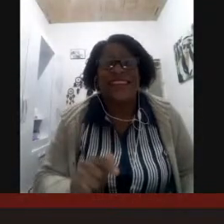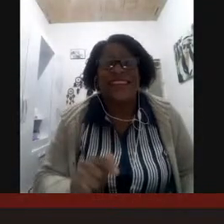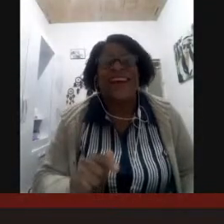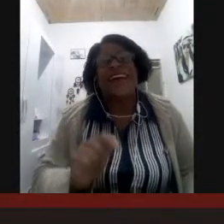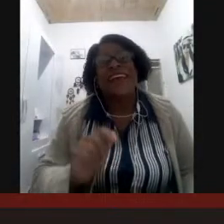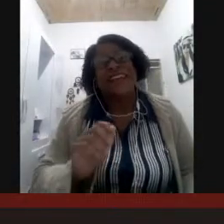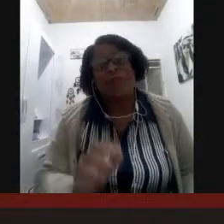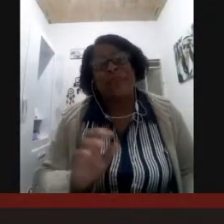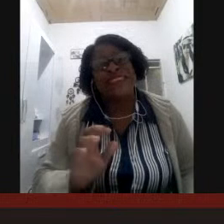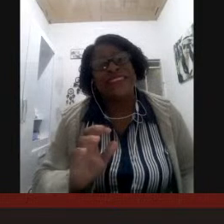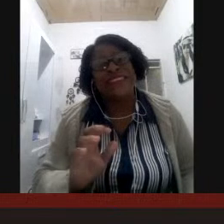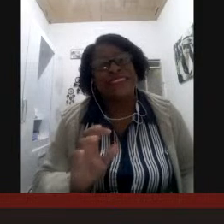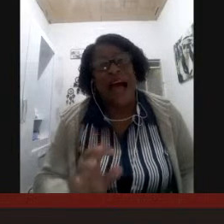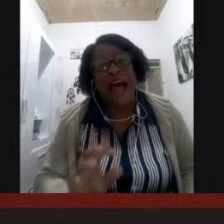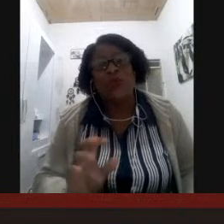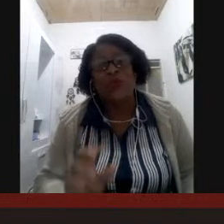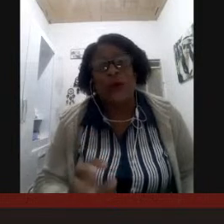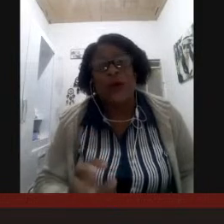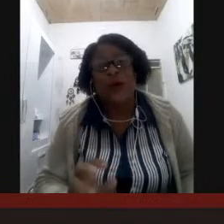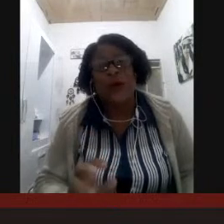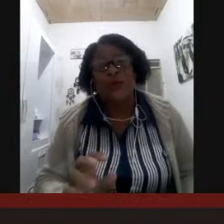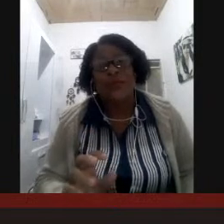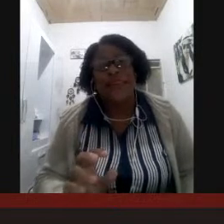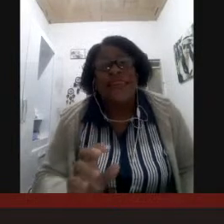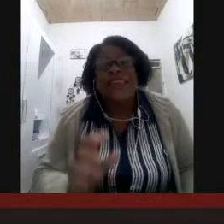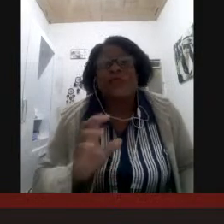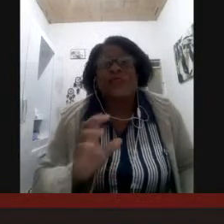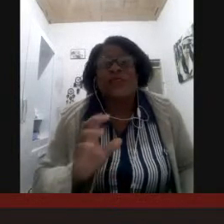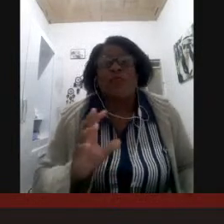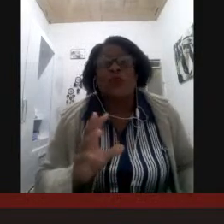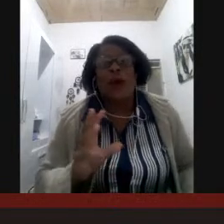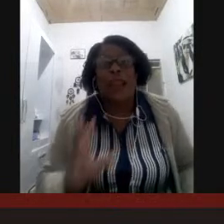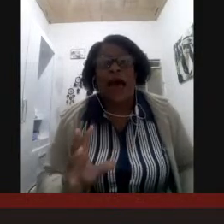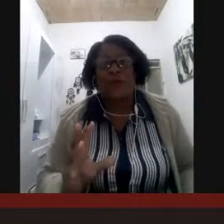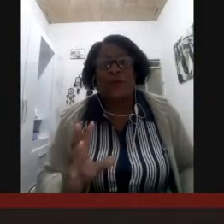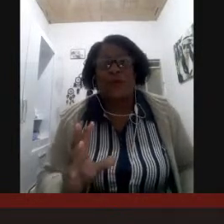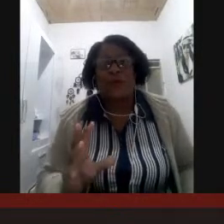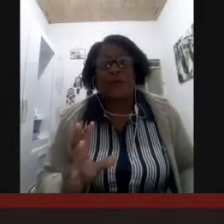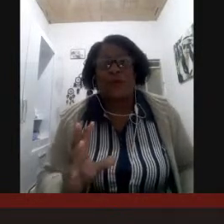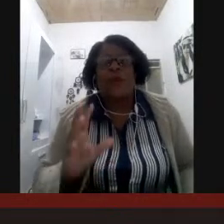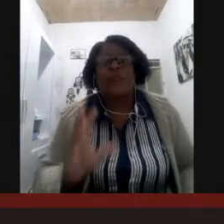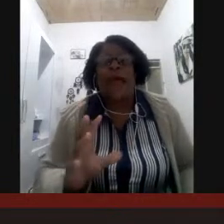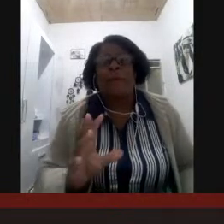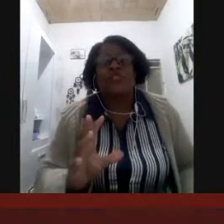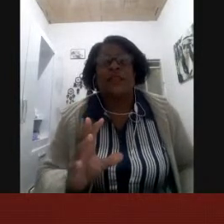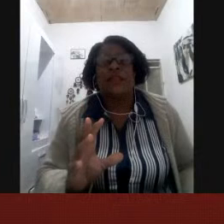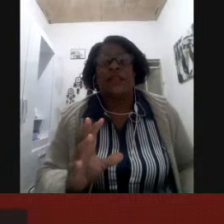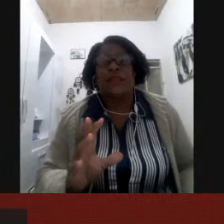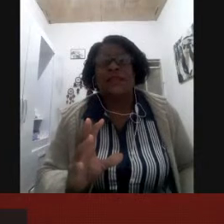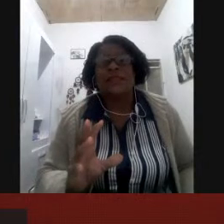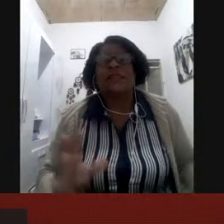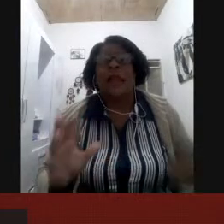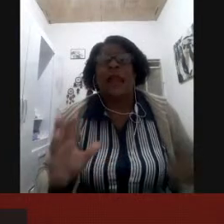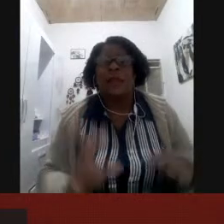de aprendizado do surdo isso é muito claro o intérprete de Libras está ali